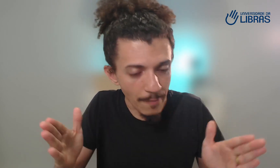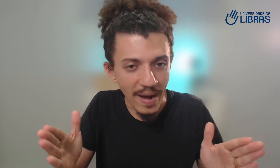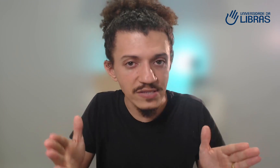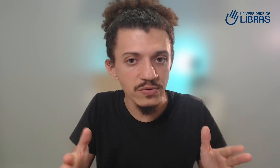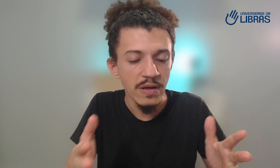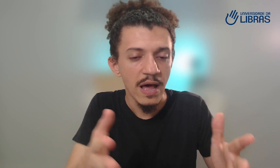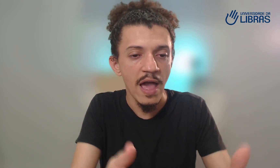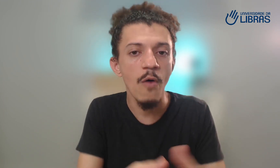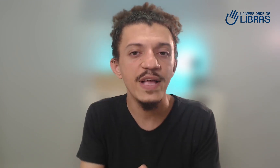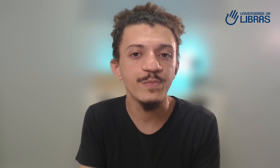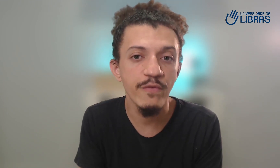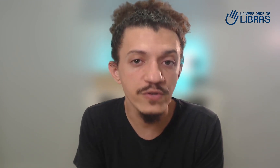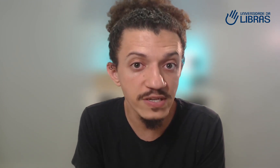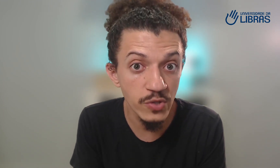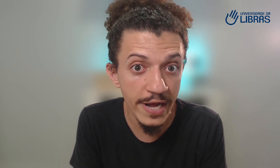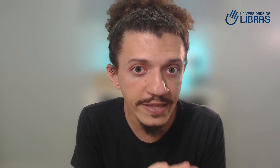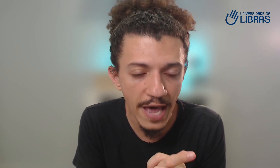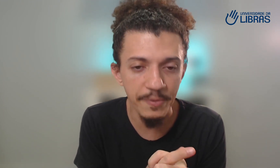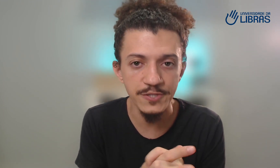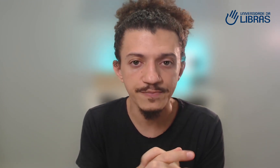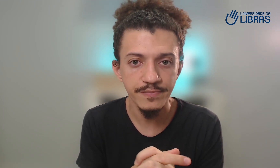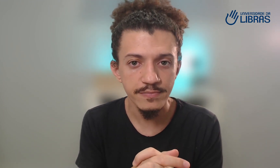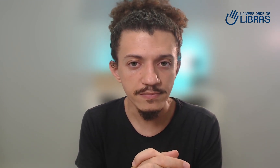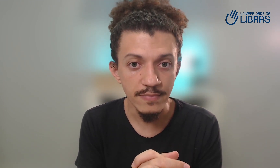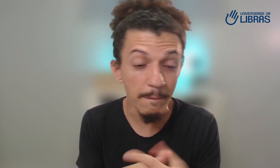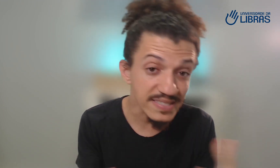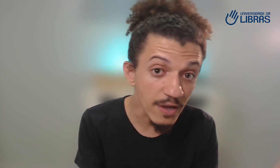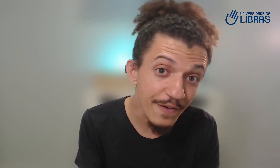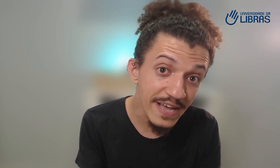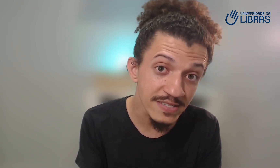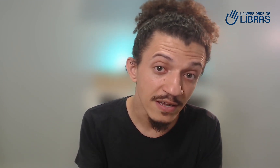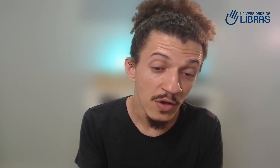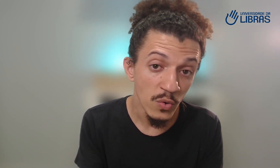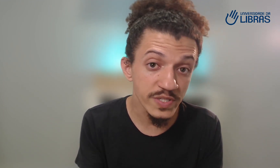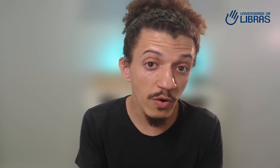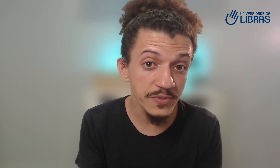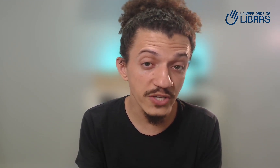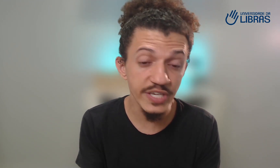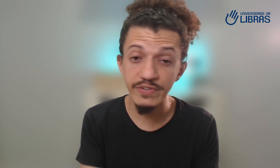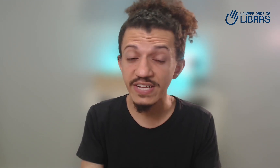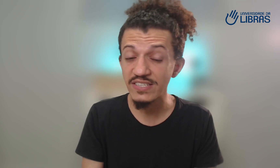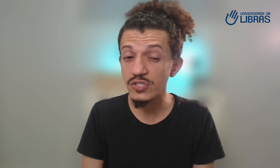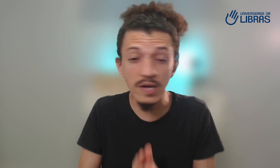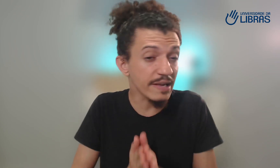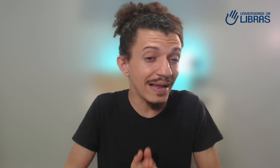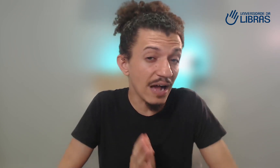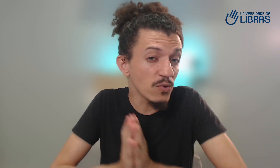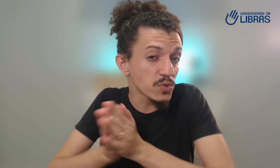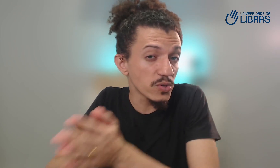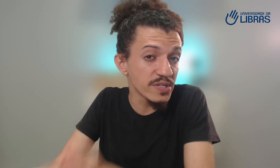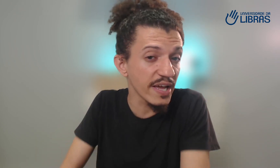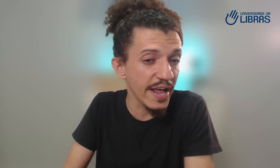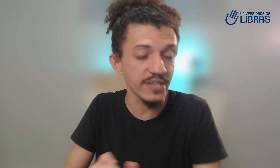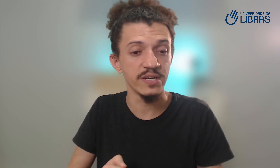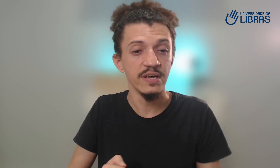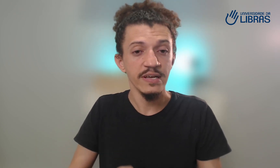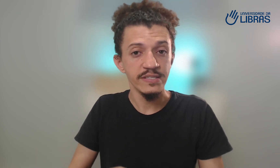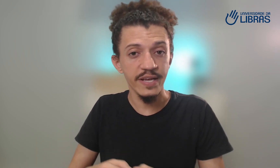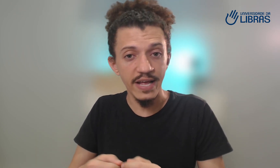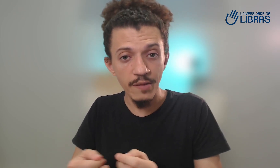a passo realmente para você se tornar intérprete. Mas talvez o seu objetivo seja só trabalhar com os surdos na igreja. Você quer estar